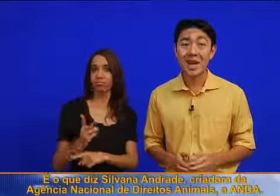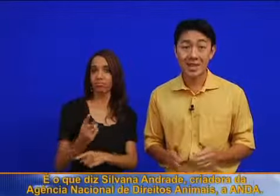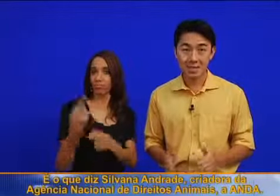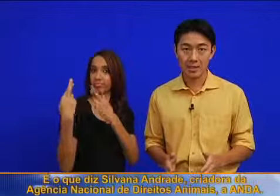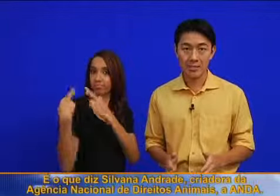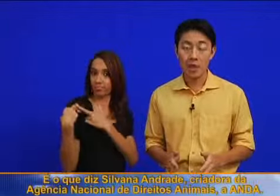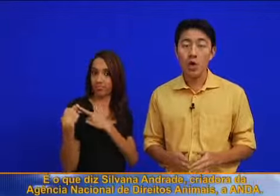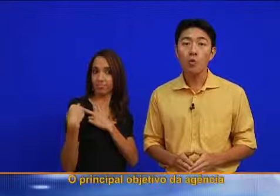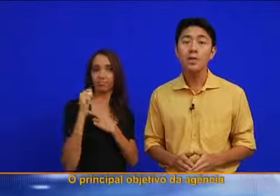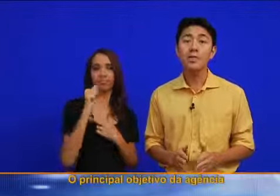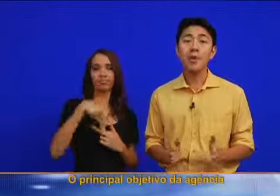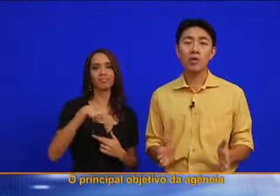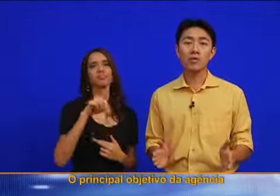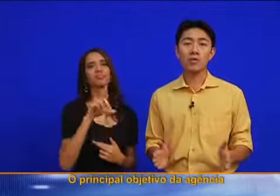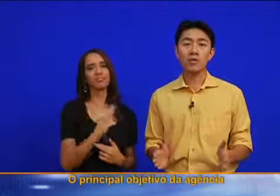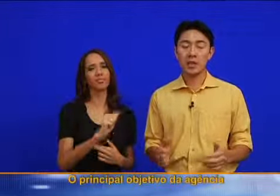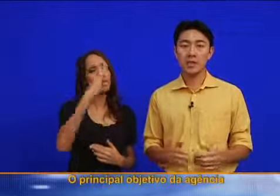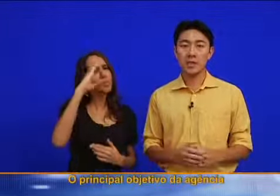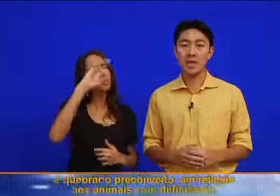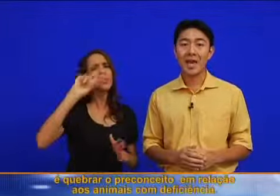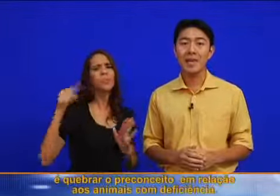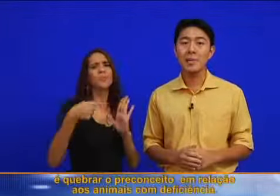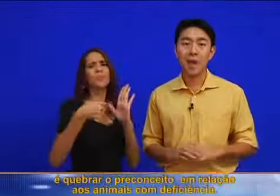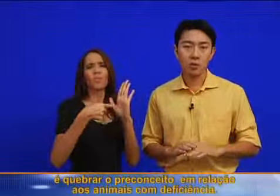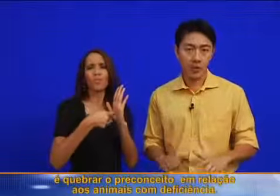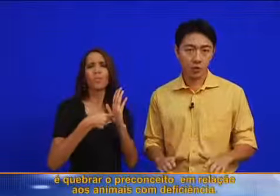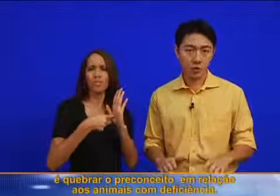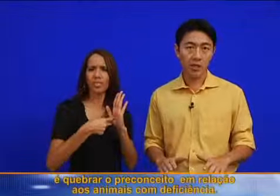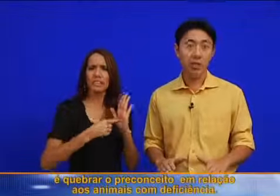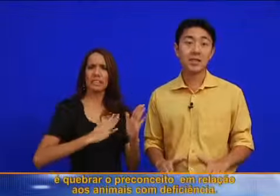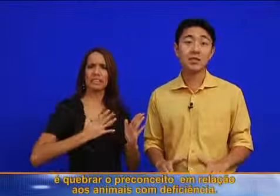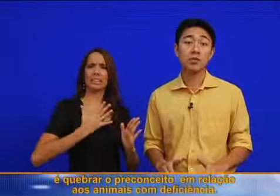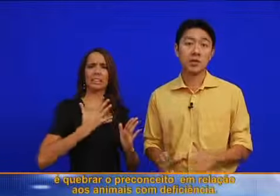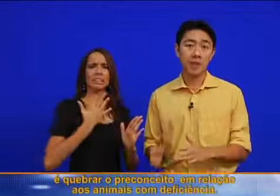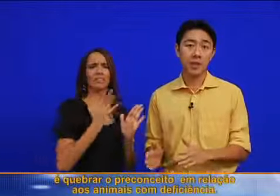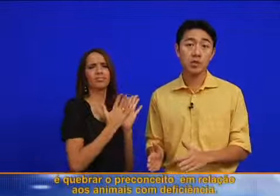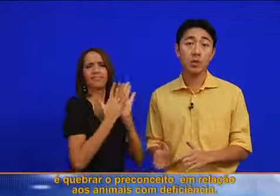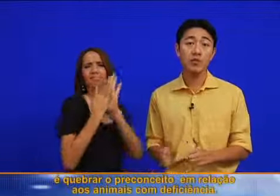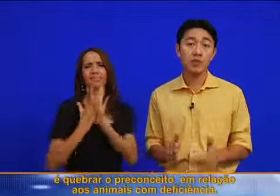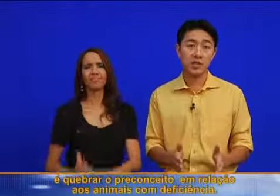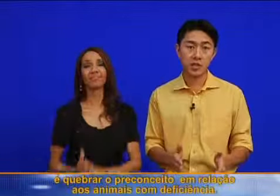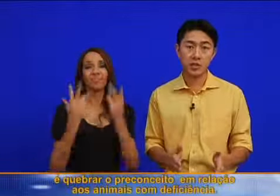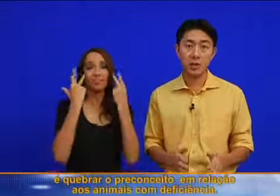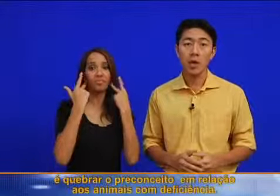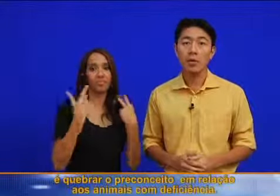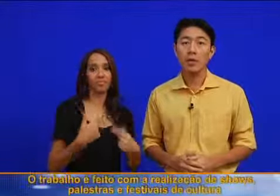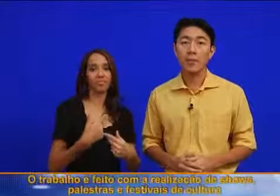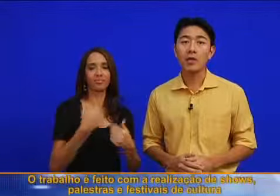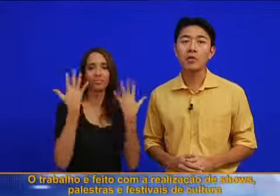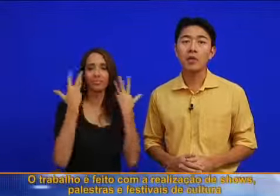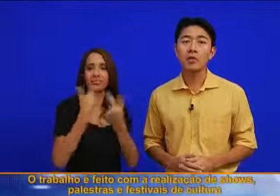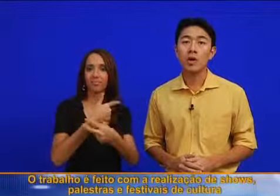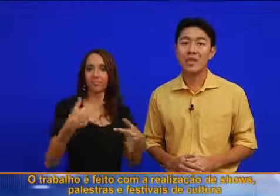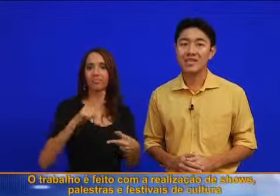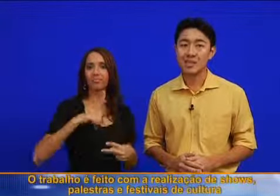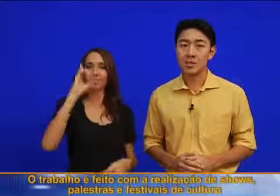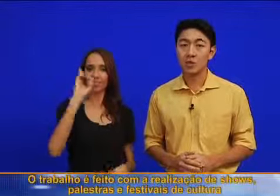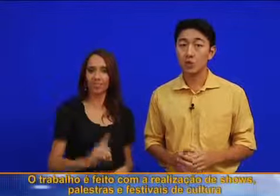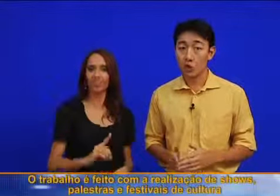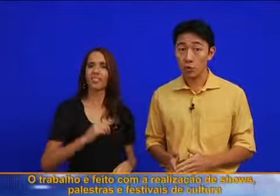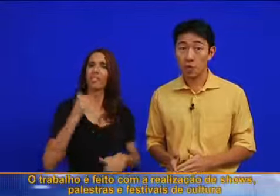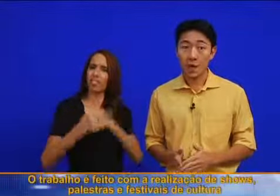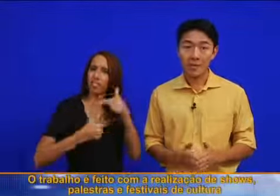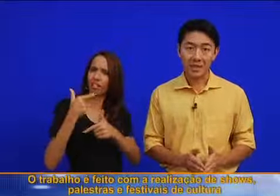Animais, a ANDA. O principal objetivo da agência é quebrar o preconceito em relação aos animais com deficiência. O trabalho é feito com a